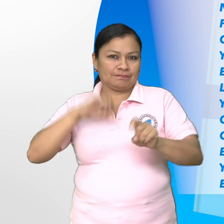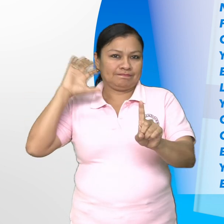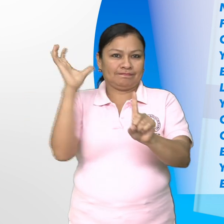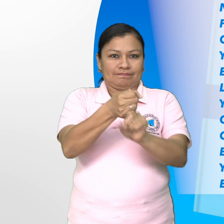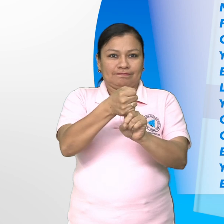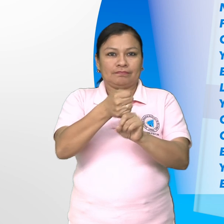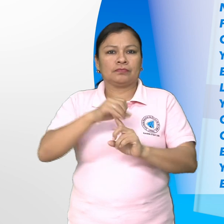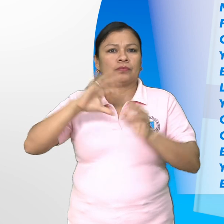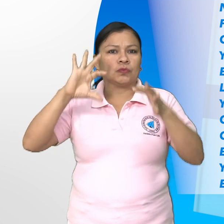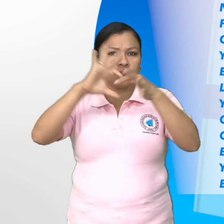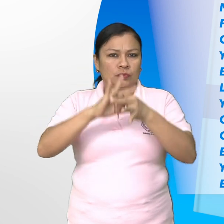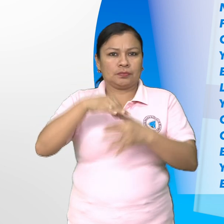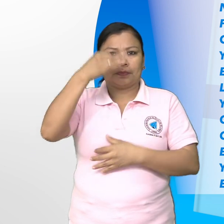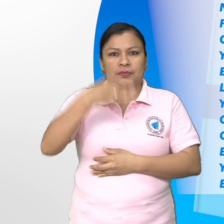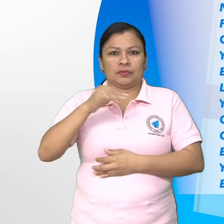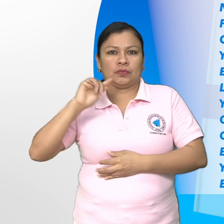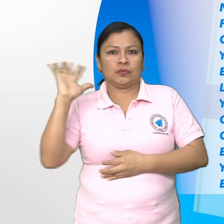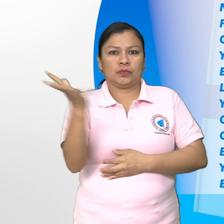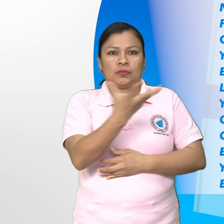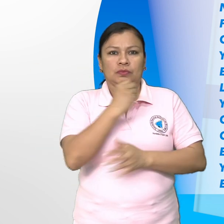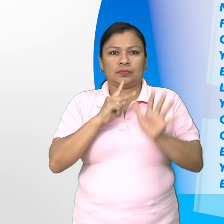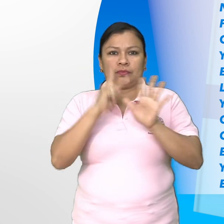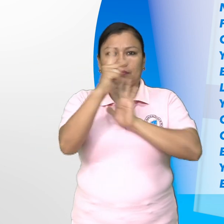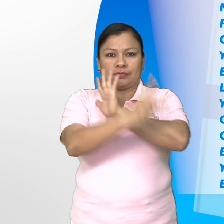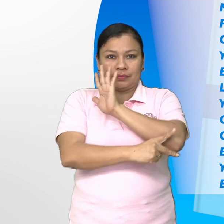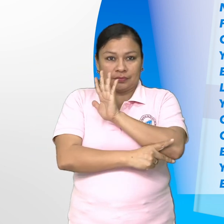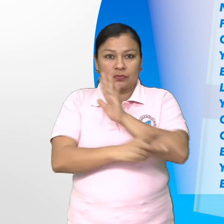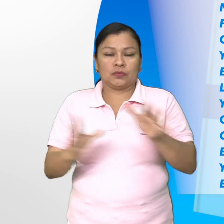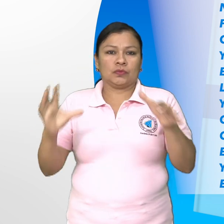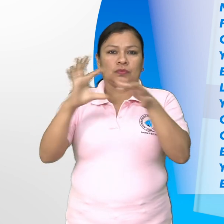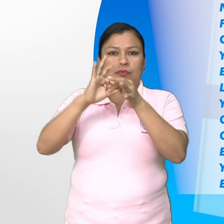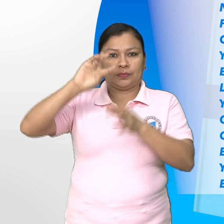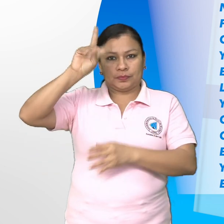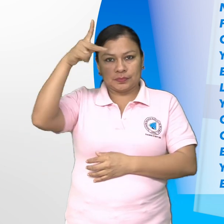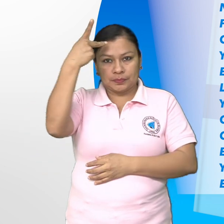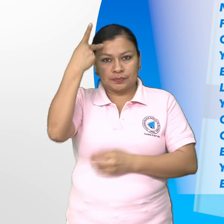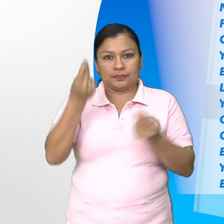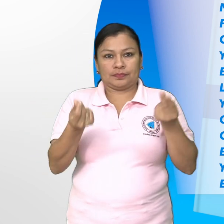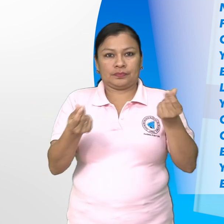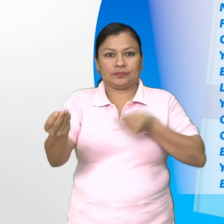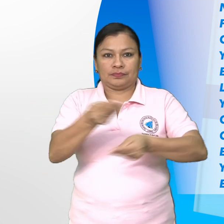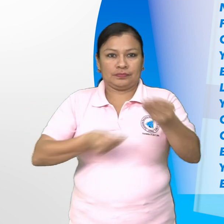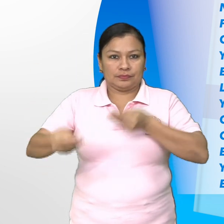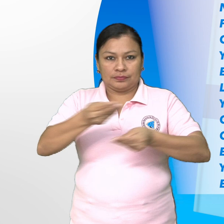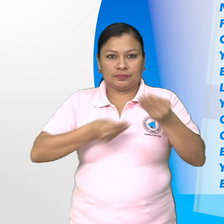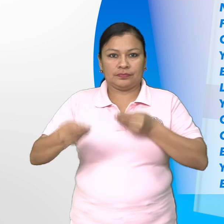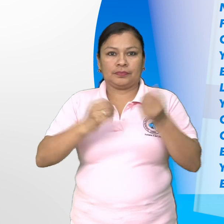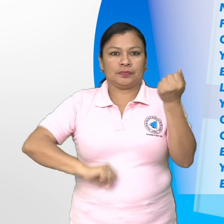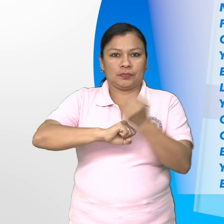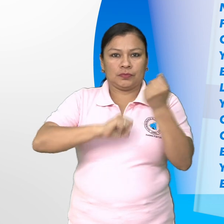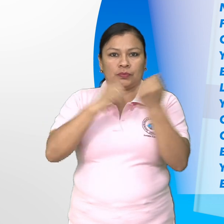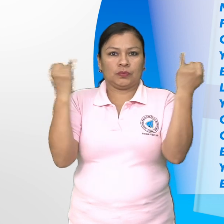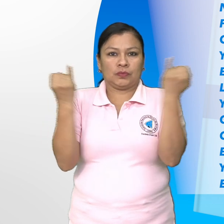integración política y económica y la cooperación en América Central, así como los